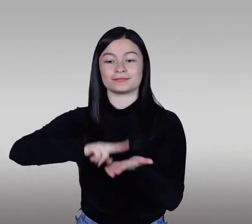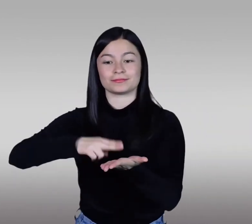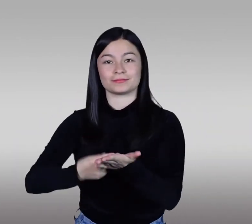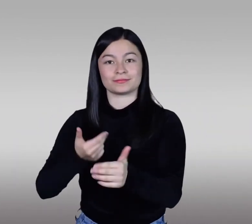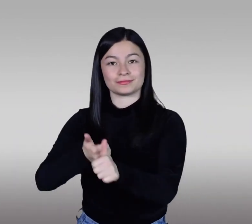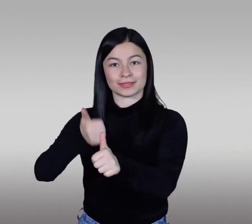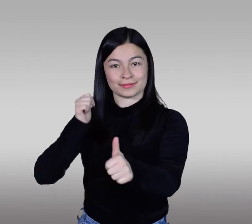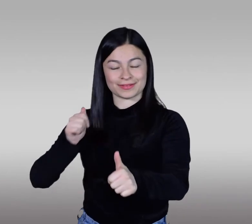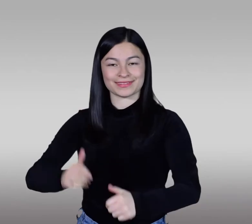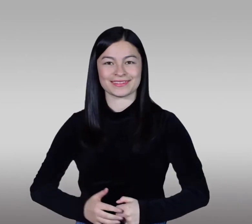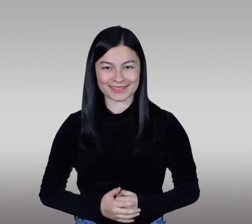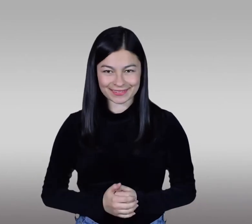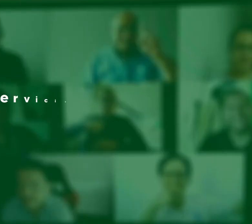Servicio de interpretación remoto.